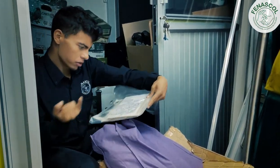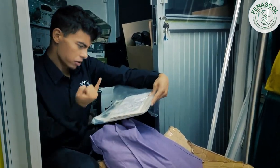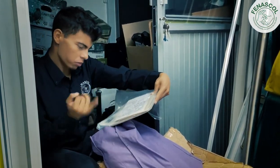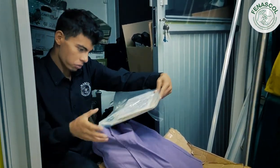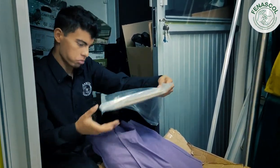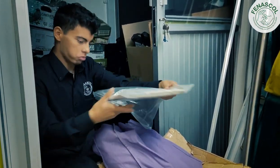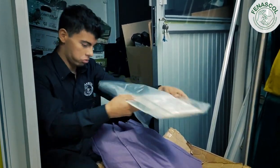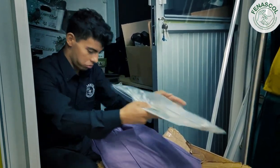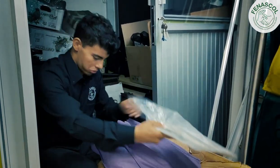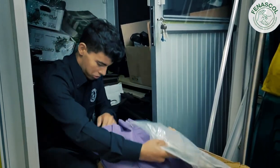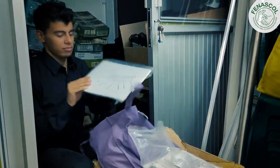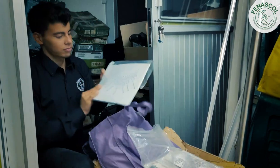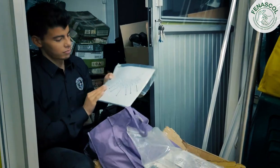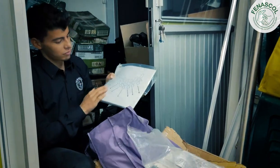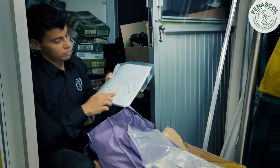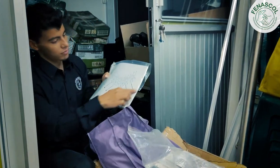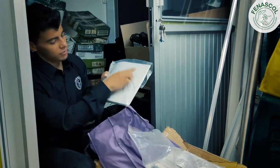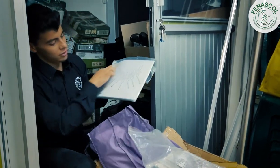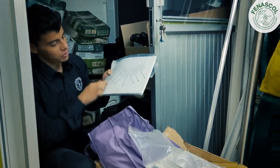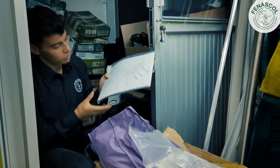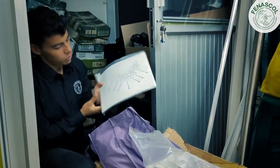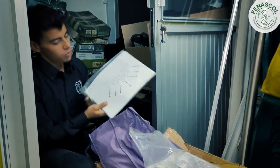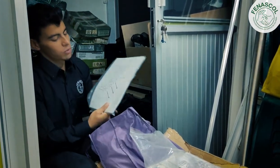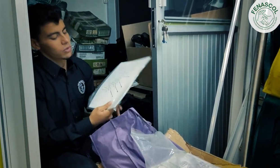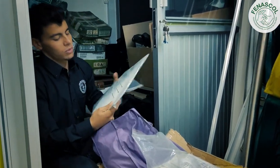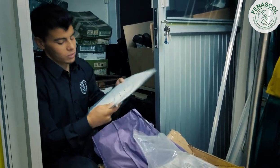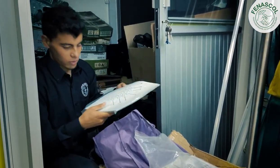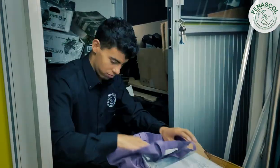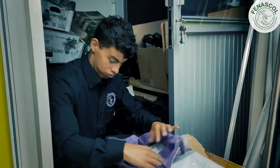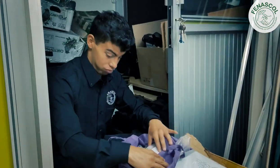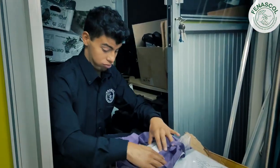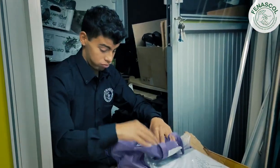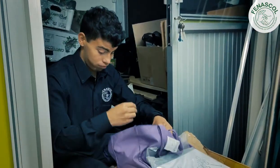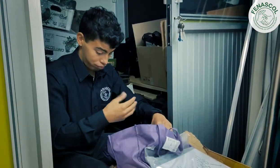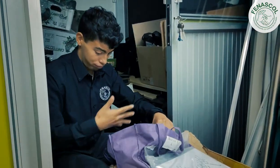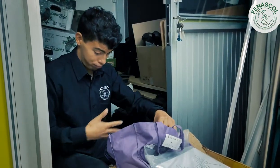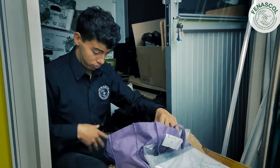gráficos. Este también. Es bastante.